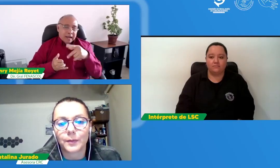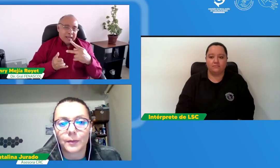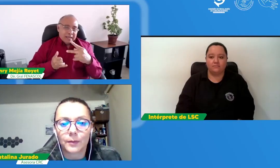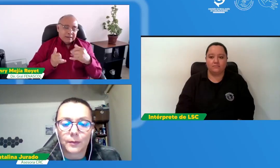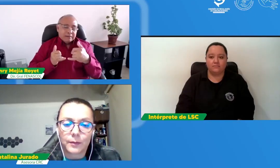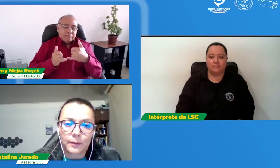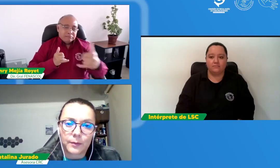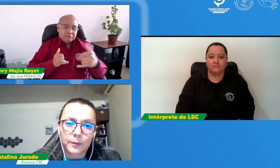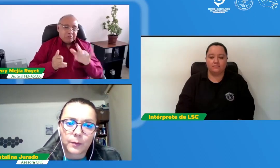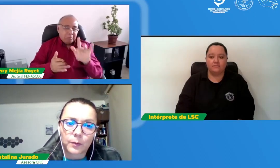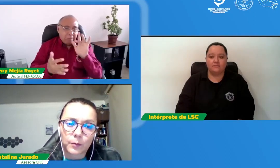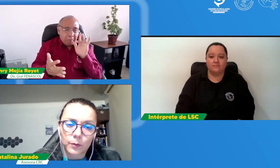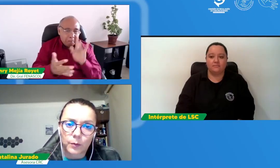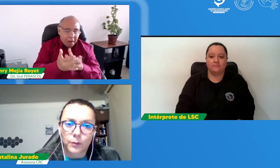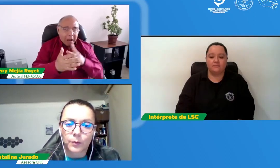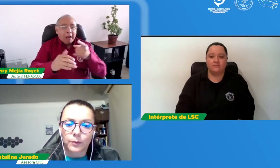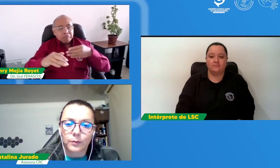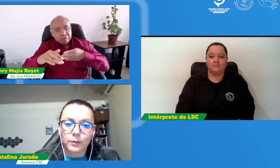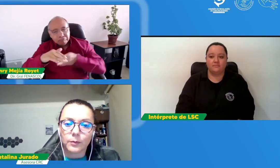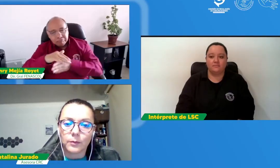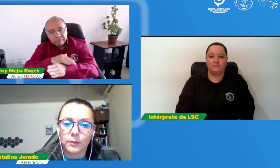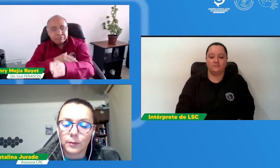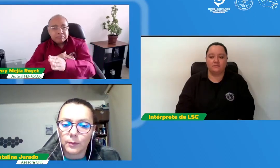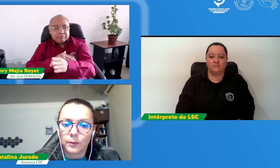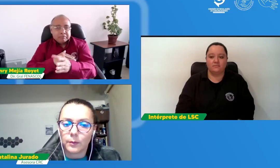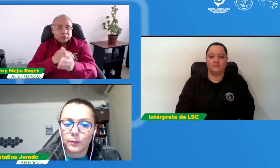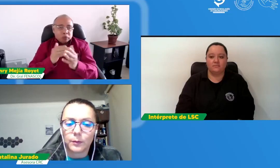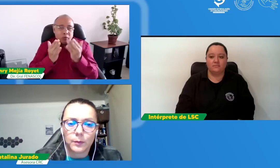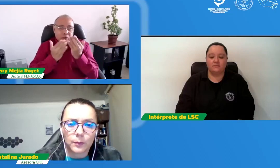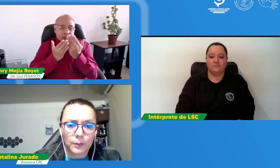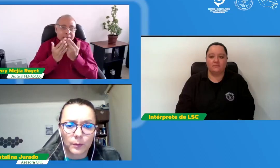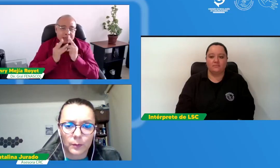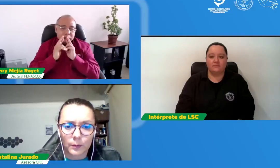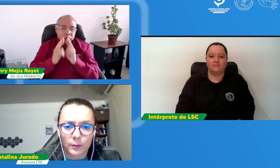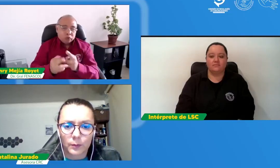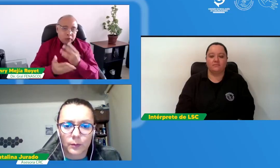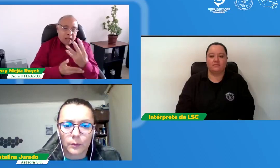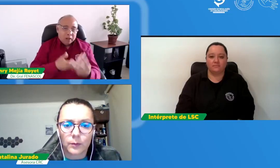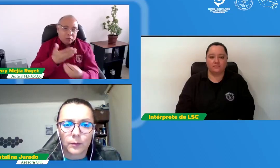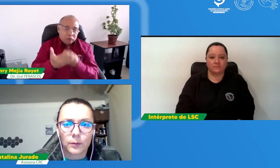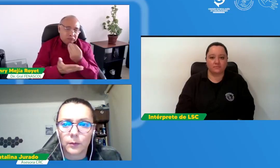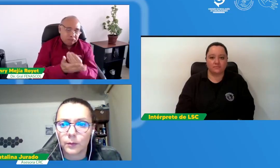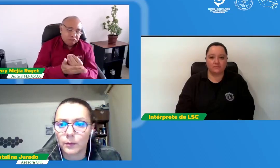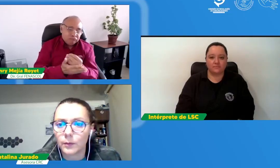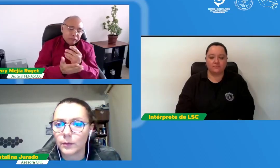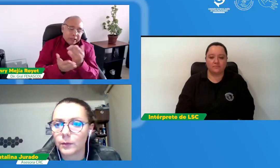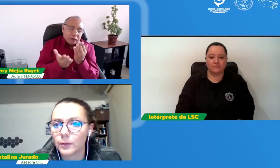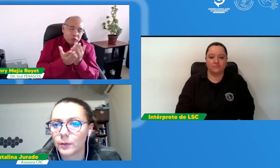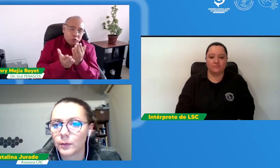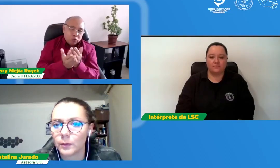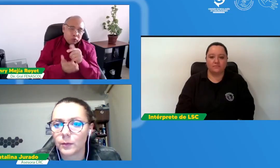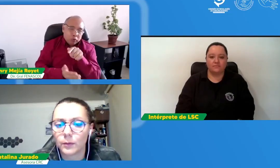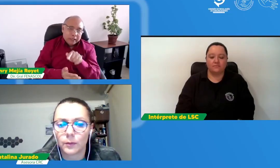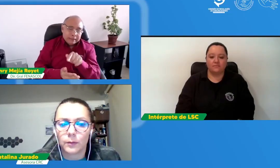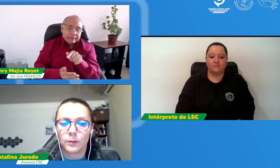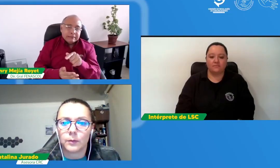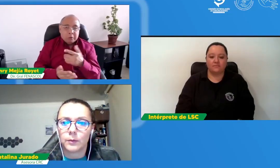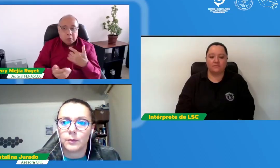claro tenemos el link para que las personas que nos estén viendo puedan acceder a estos resultados del